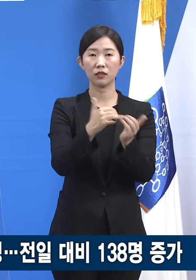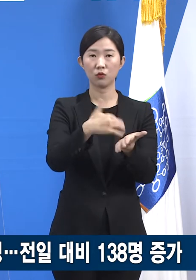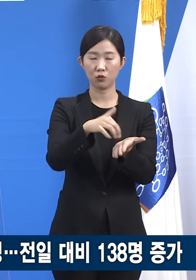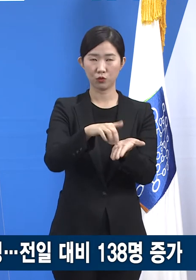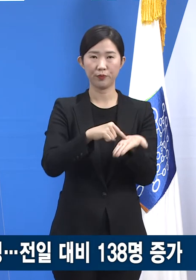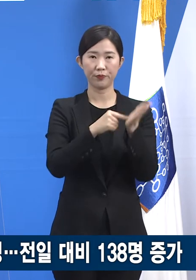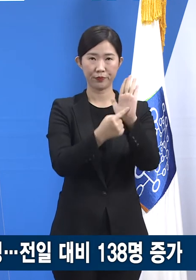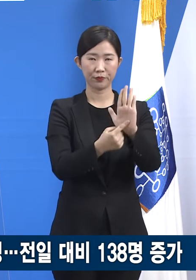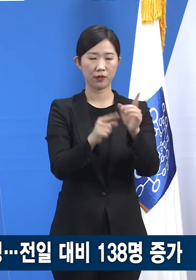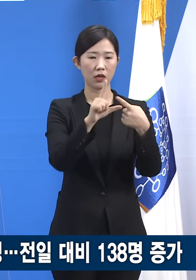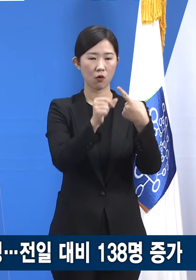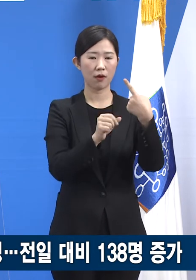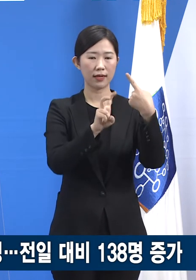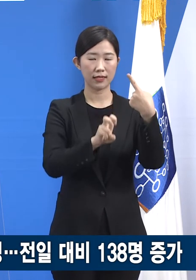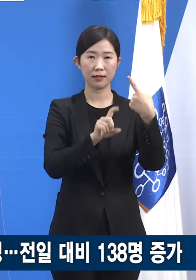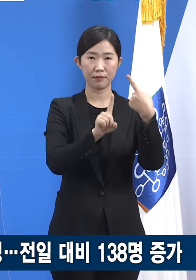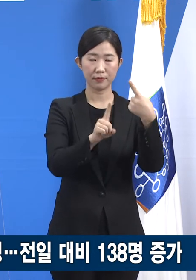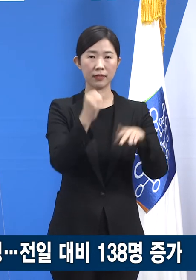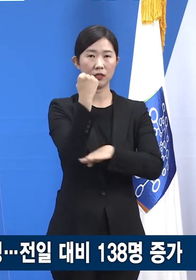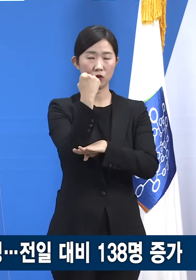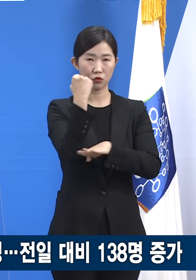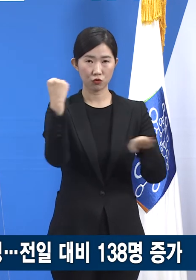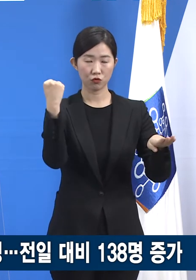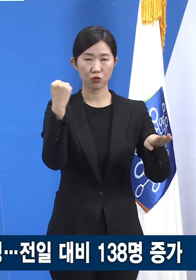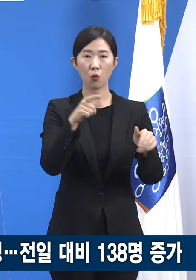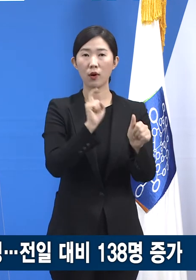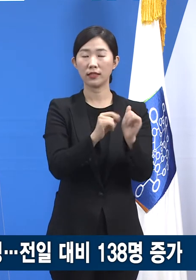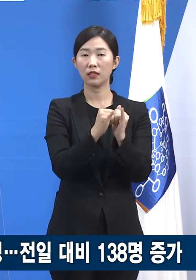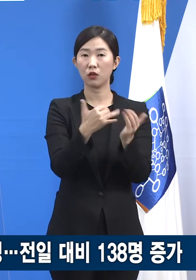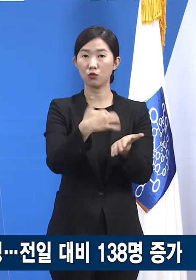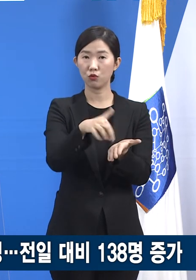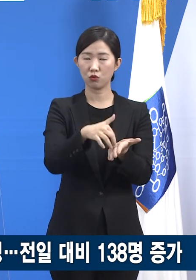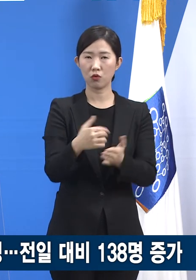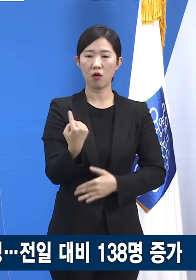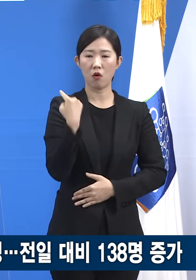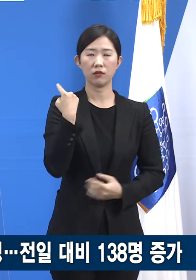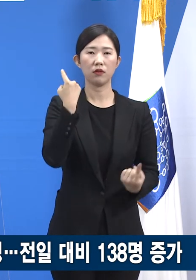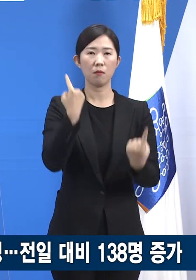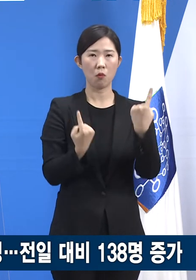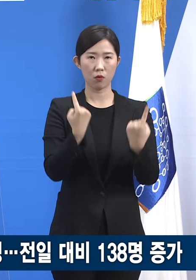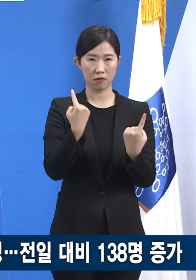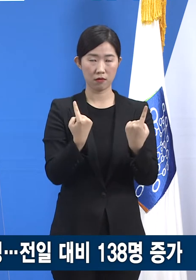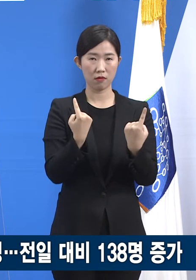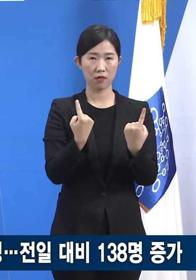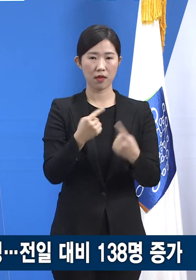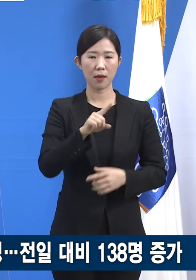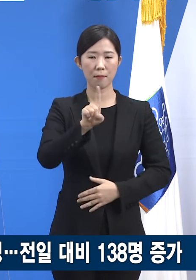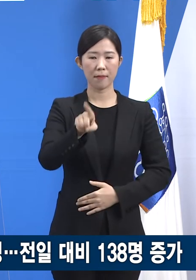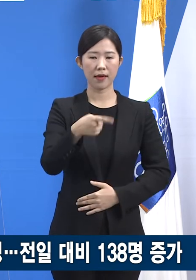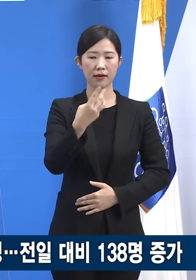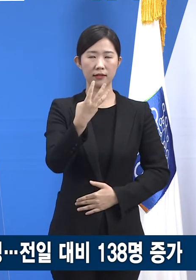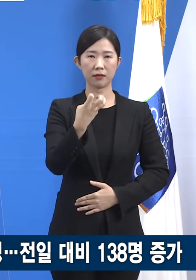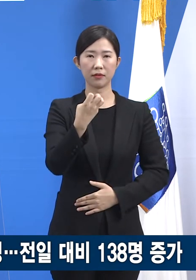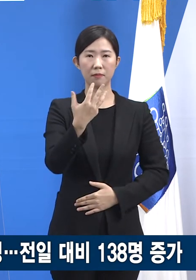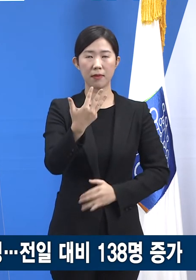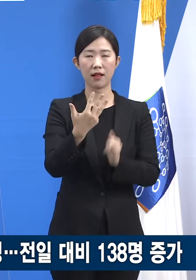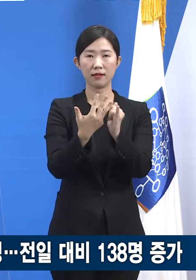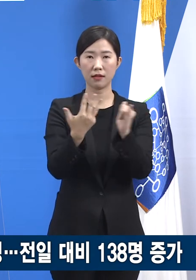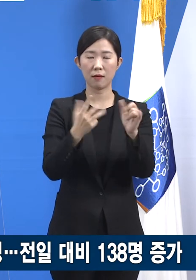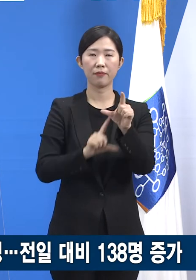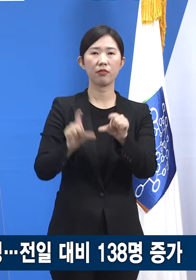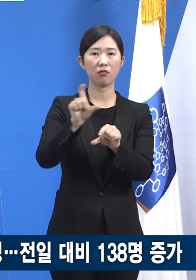21일 0시 기준 경기도의 확진자 수는 전일 오전 0시 대비 138명 증가한